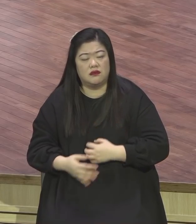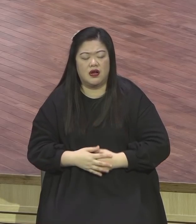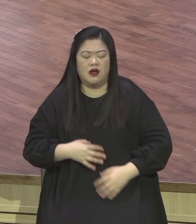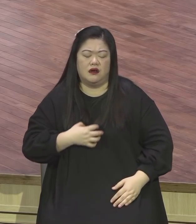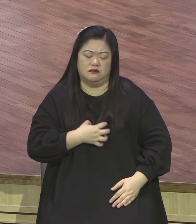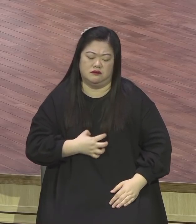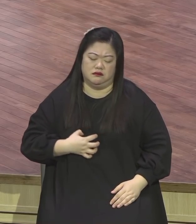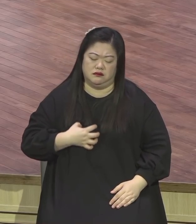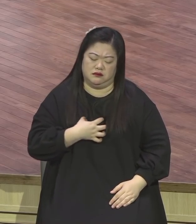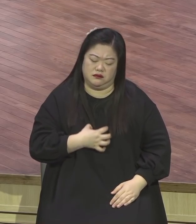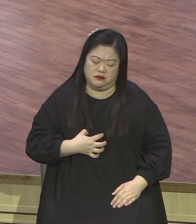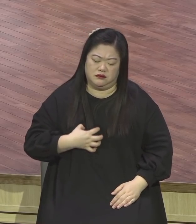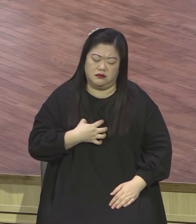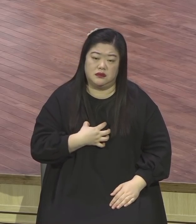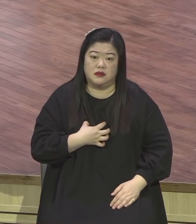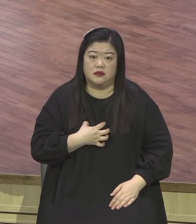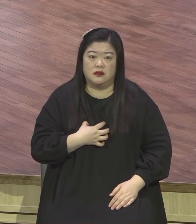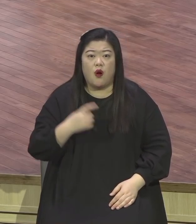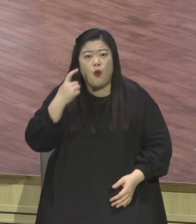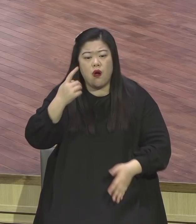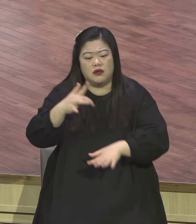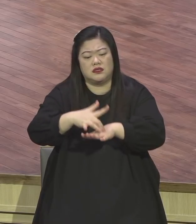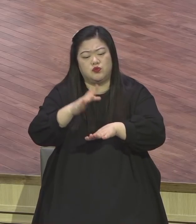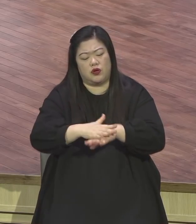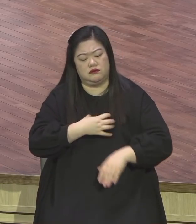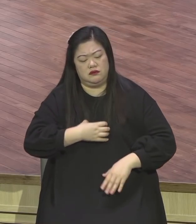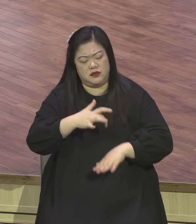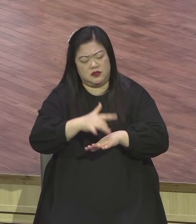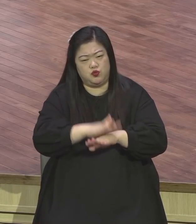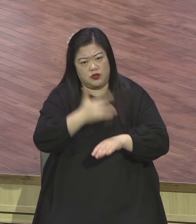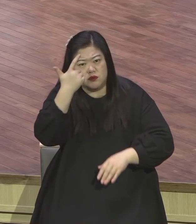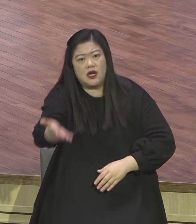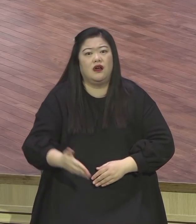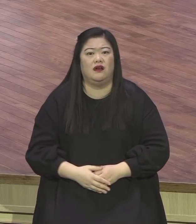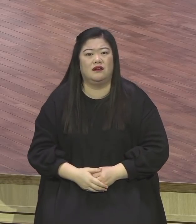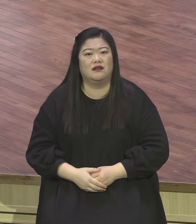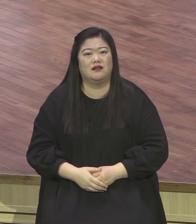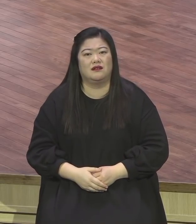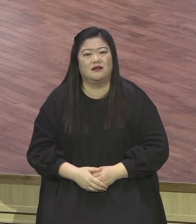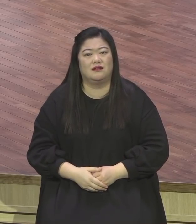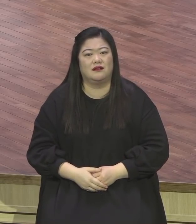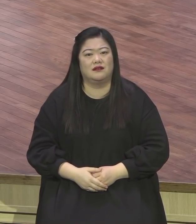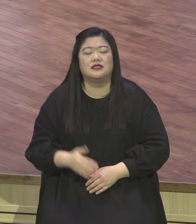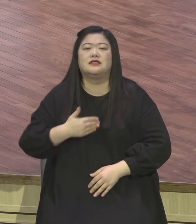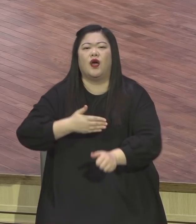체질이야 체질 그래서 건면 하시는 거예요 염려하지 마라